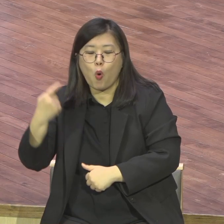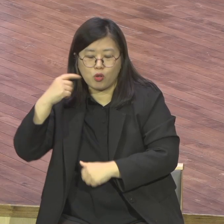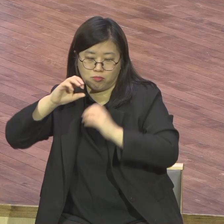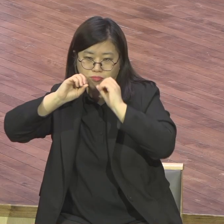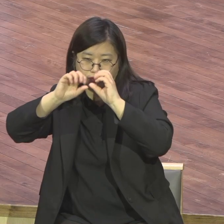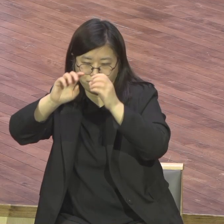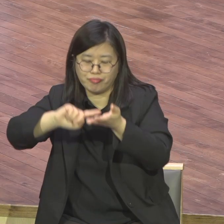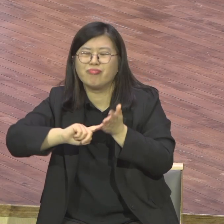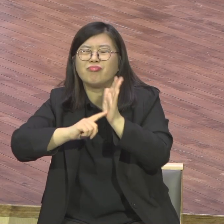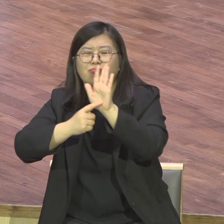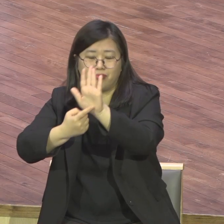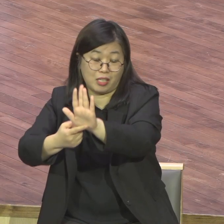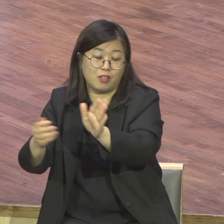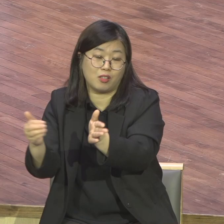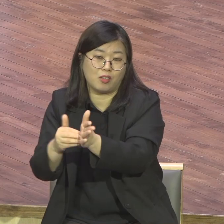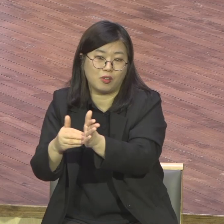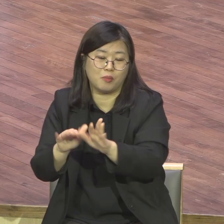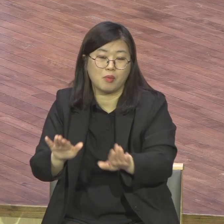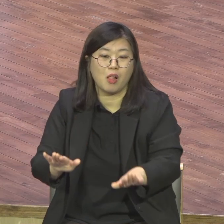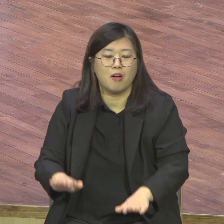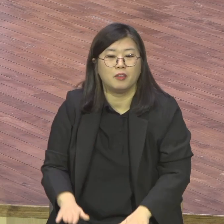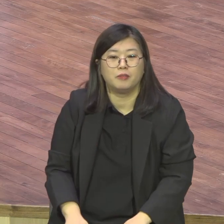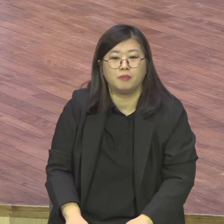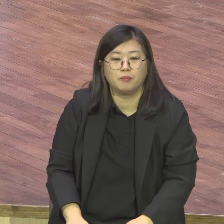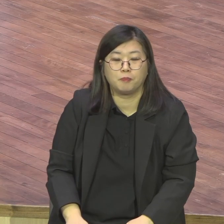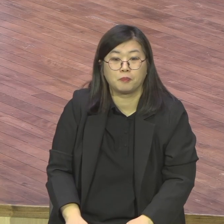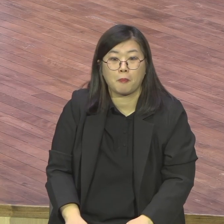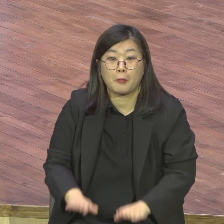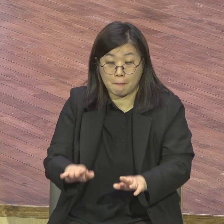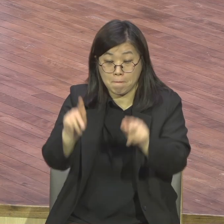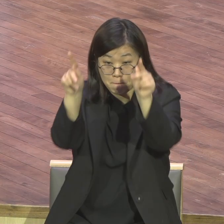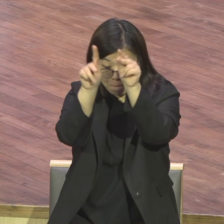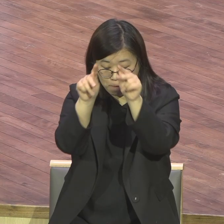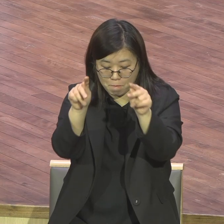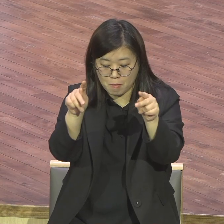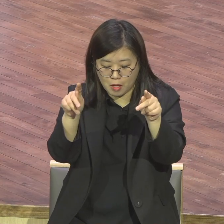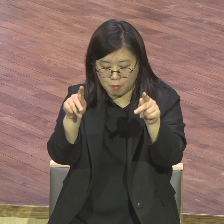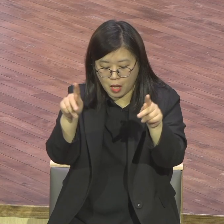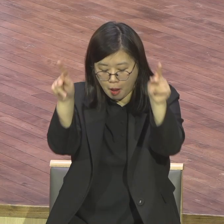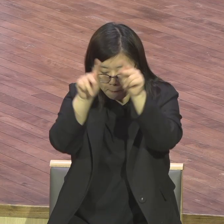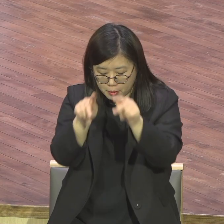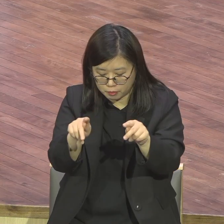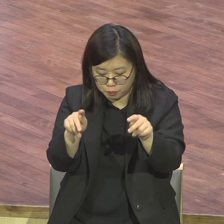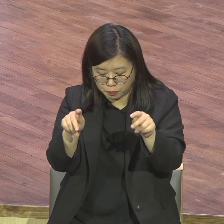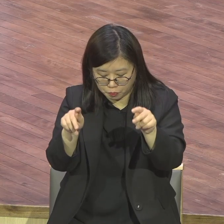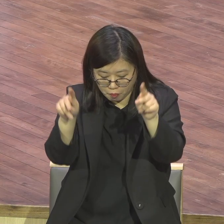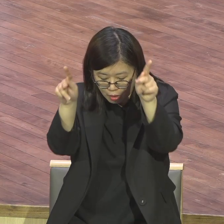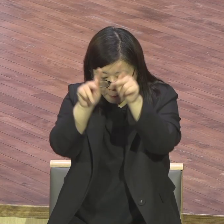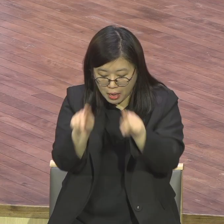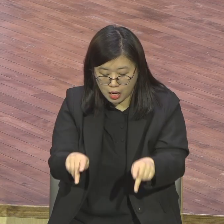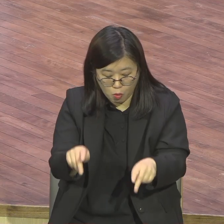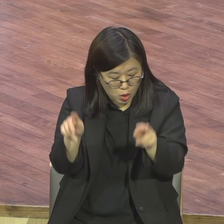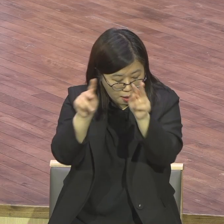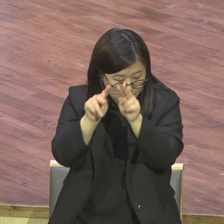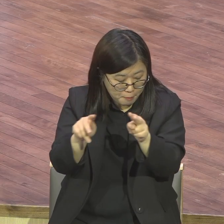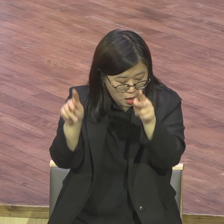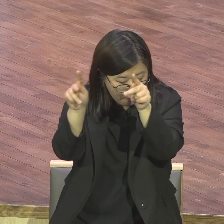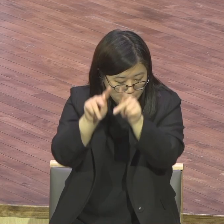요청해서 먹고 자고 호텔에서 먹고 자고 훈련시키려면 500만을 든다 오행 보내가지고 50여 명의 목사님이